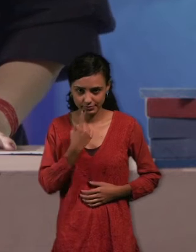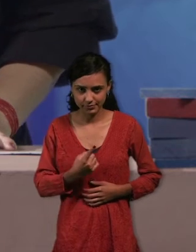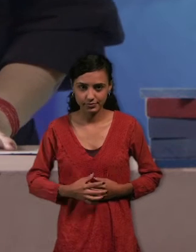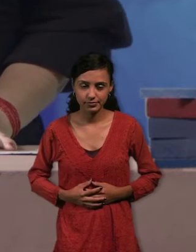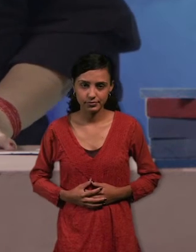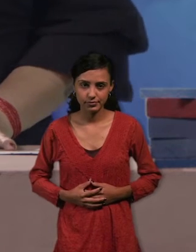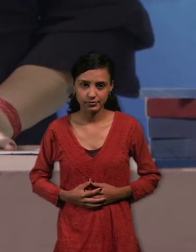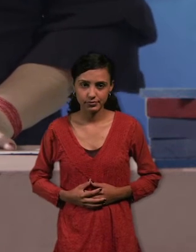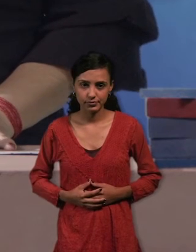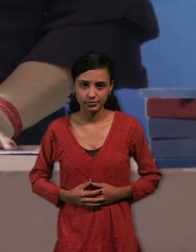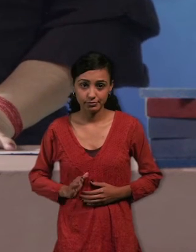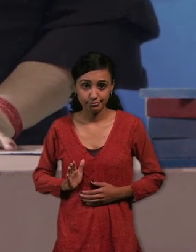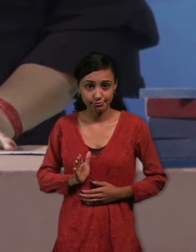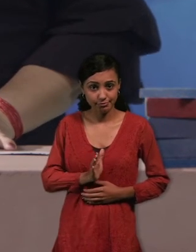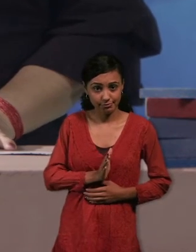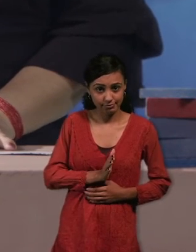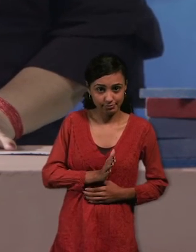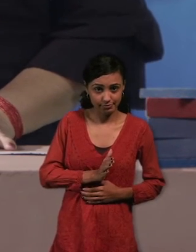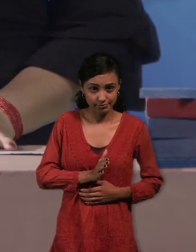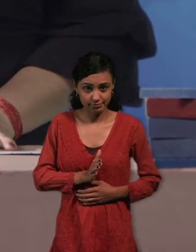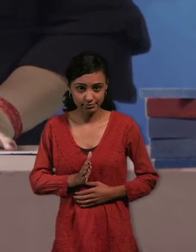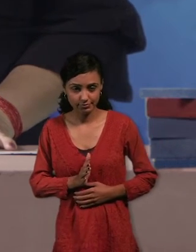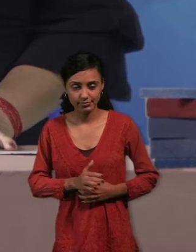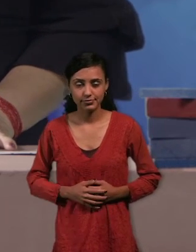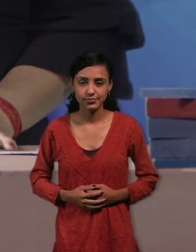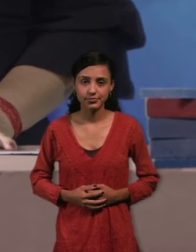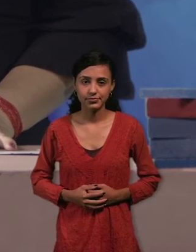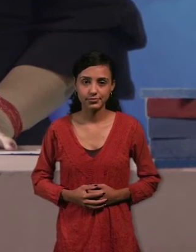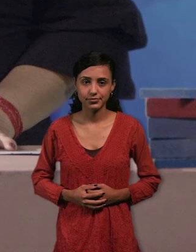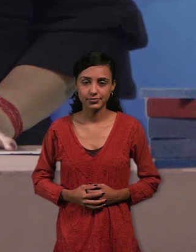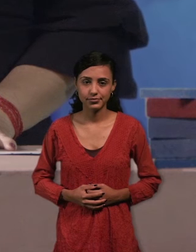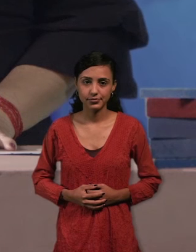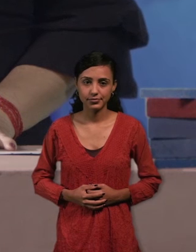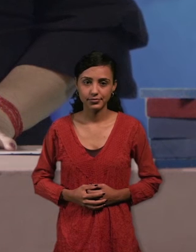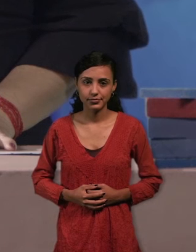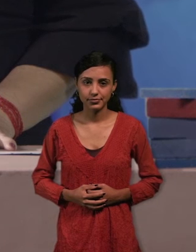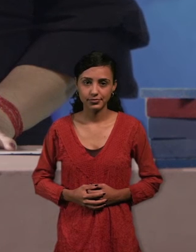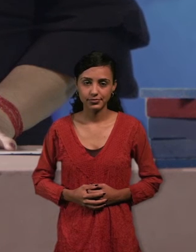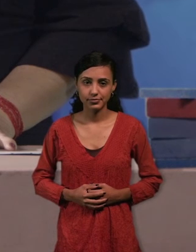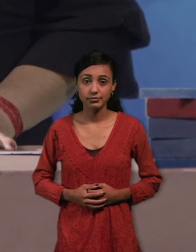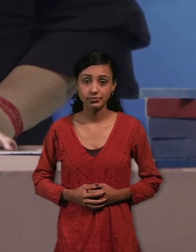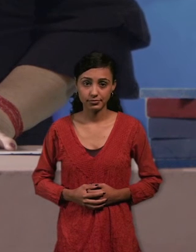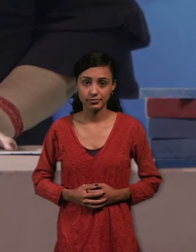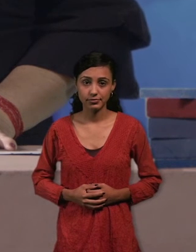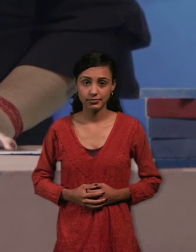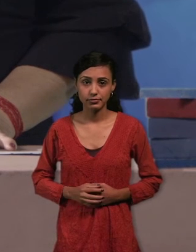Anticipa el movimiento en sentido contrario al cual se va a mover. Empieza con movimientos pequeñitos,